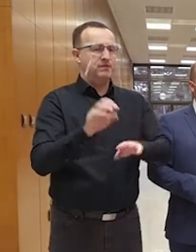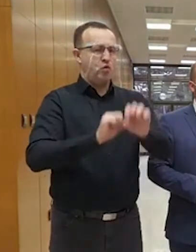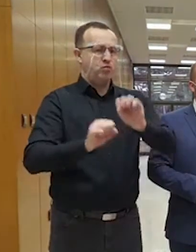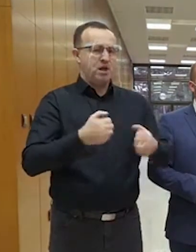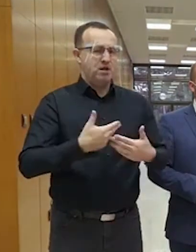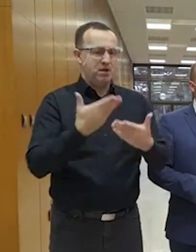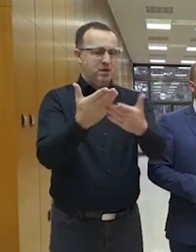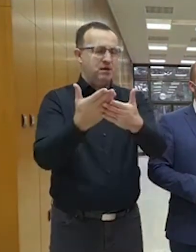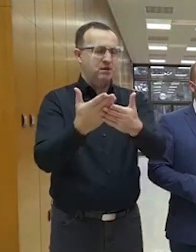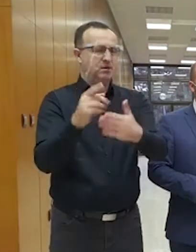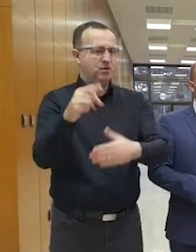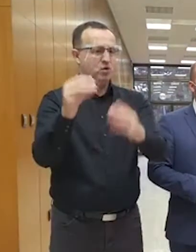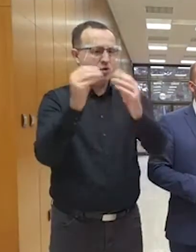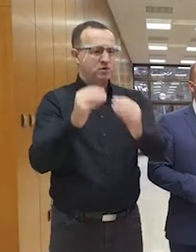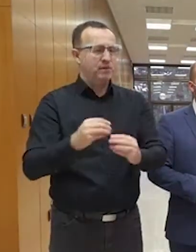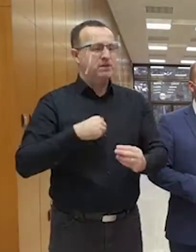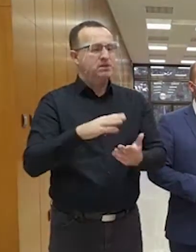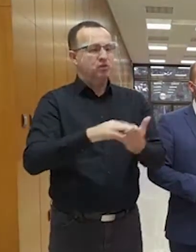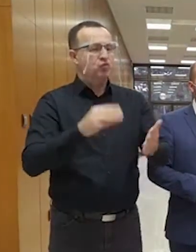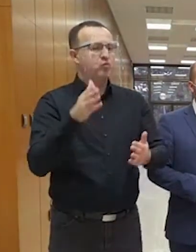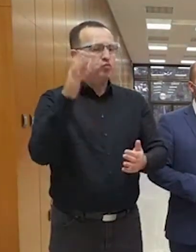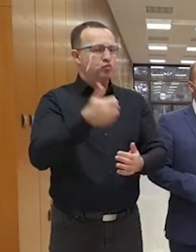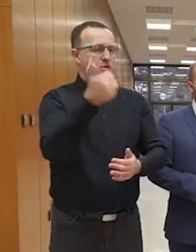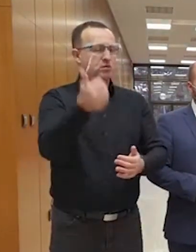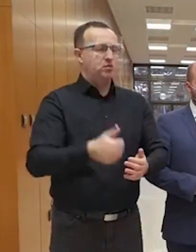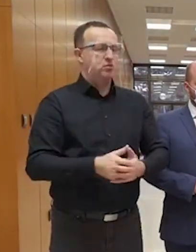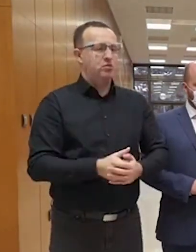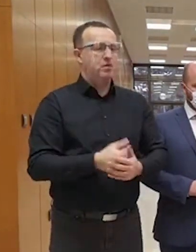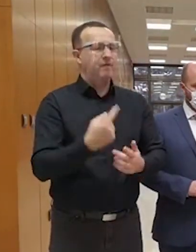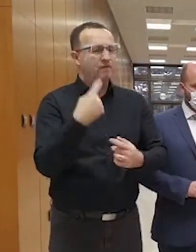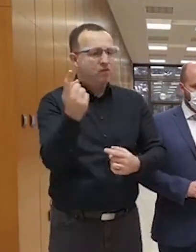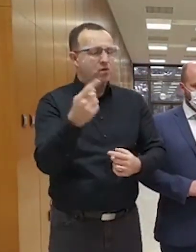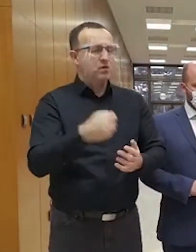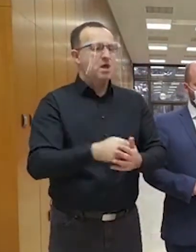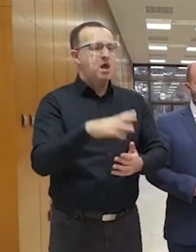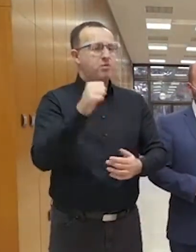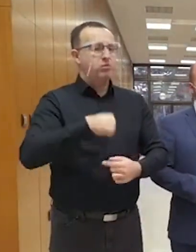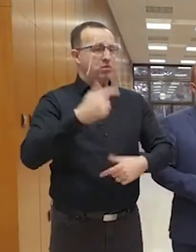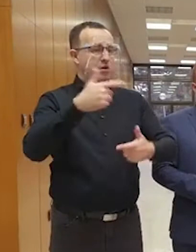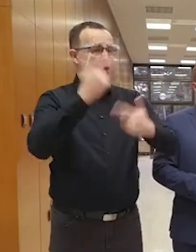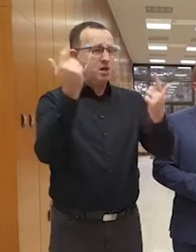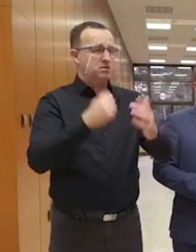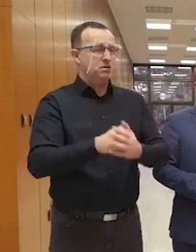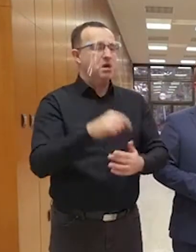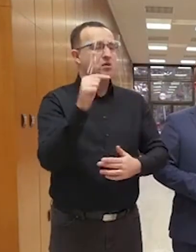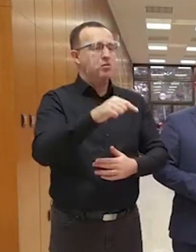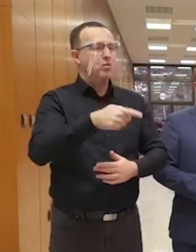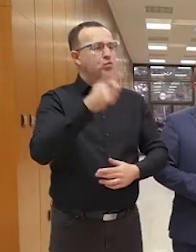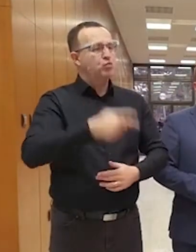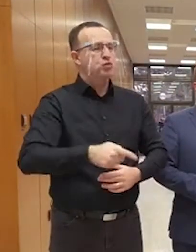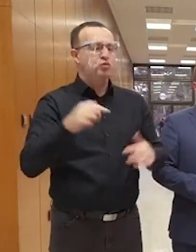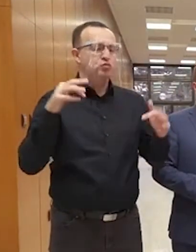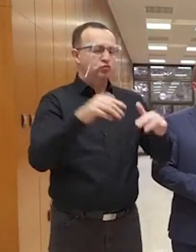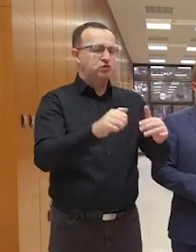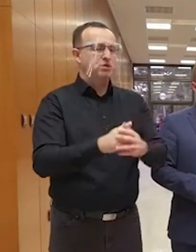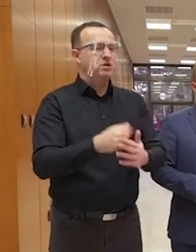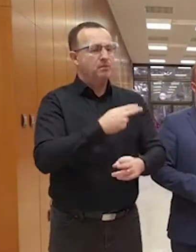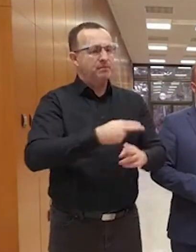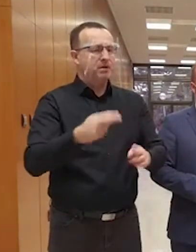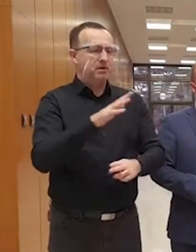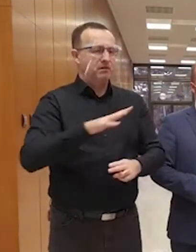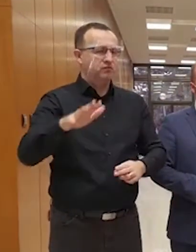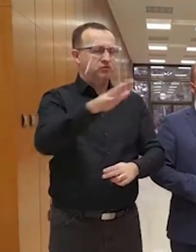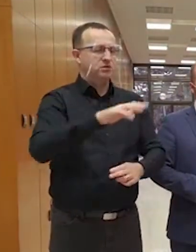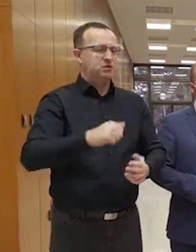obrany. Pôjdeme s ním samozrejme začiatkom budúceho roku von tak, aby bolo jasné ešte raz, že na tomto sa musia zúčastňovať úplne